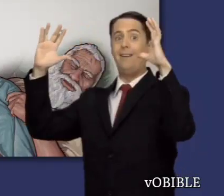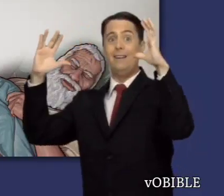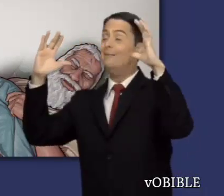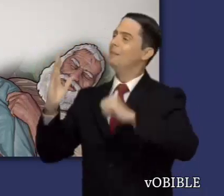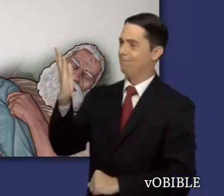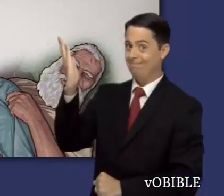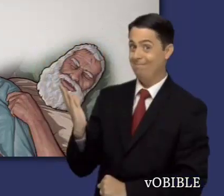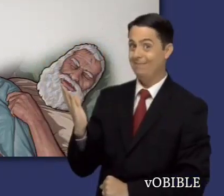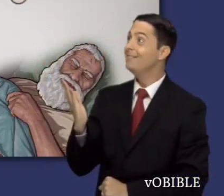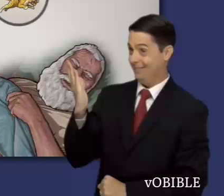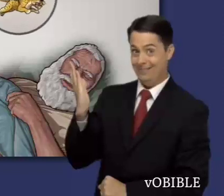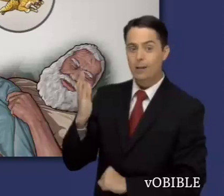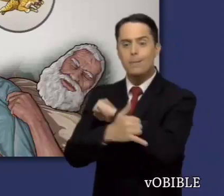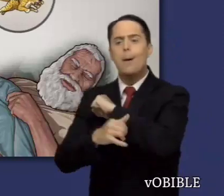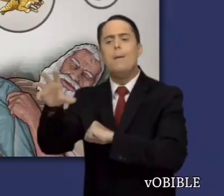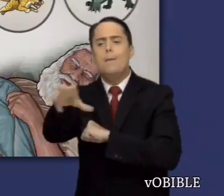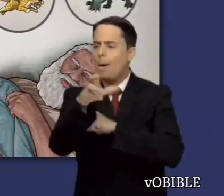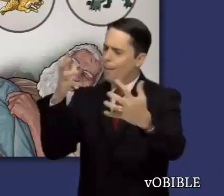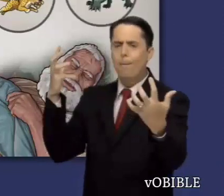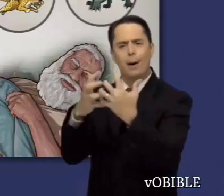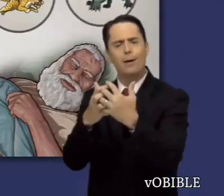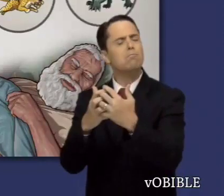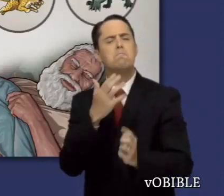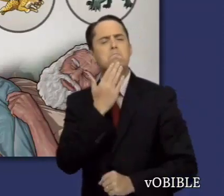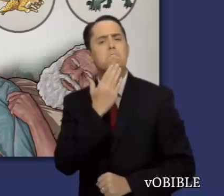Babilonia, Medo-Persia, Grecia y Roma.